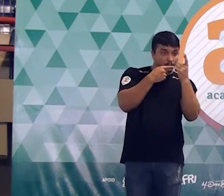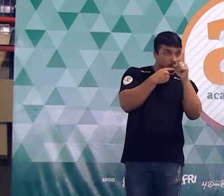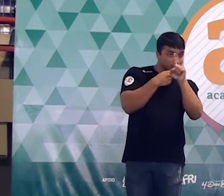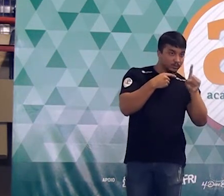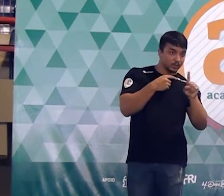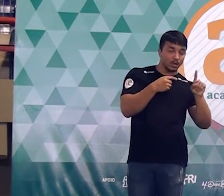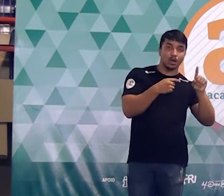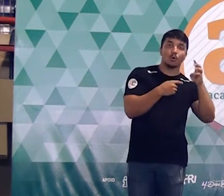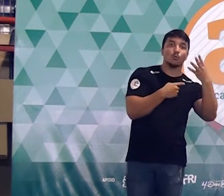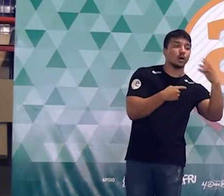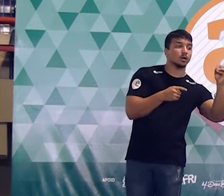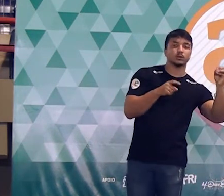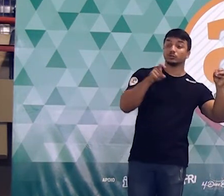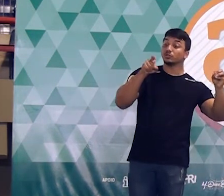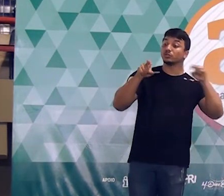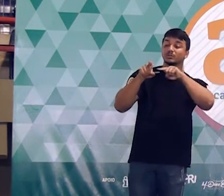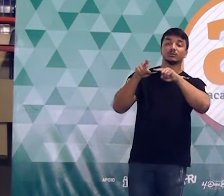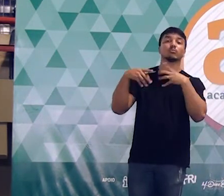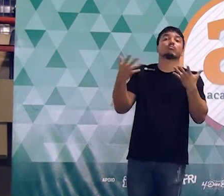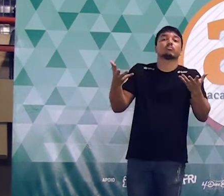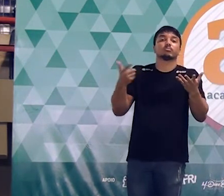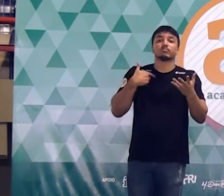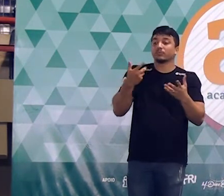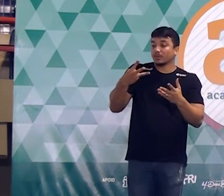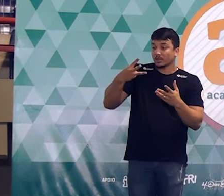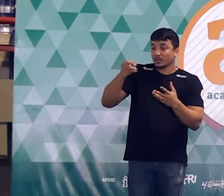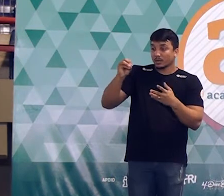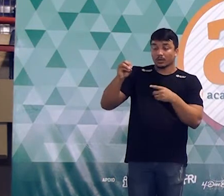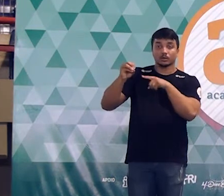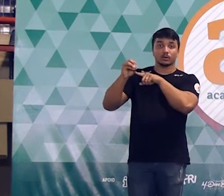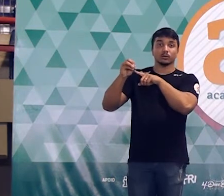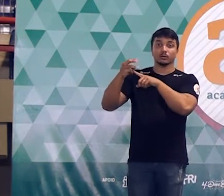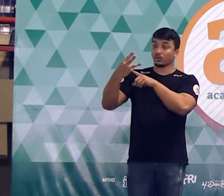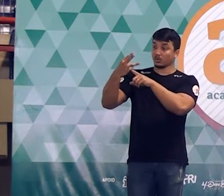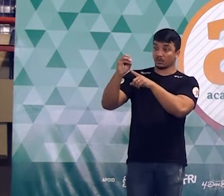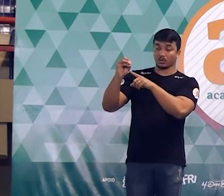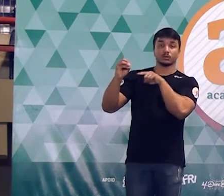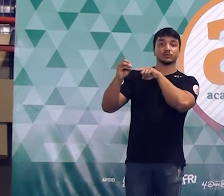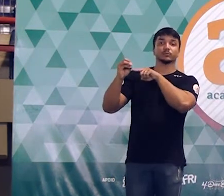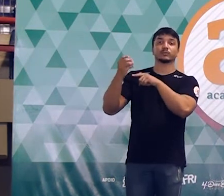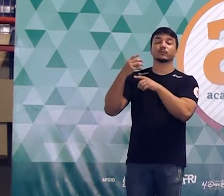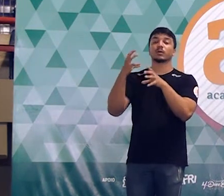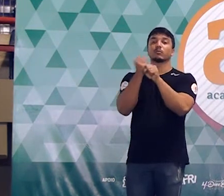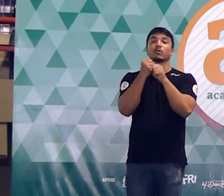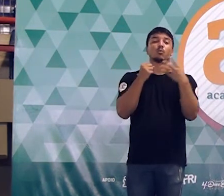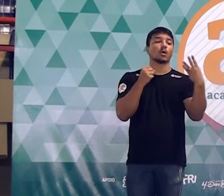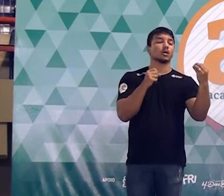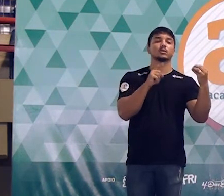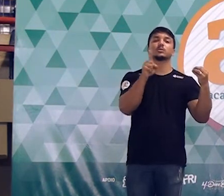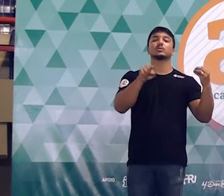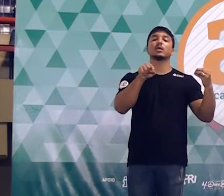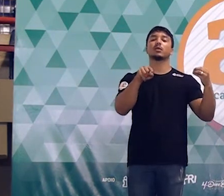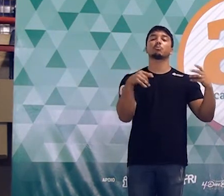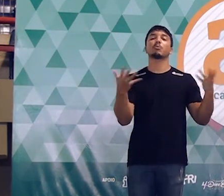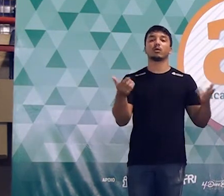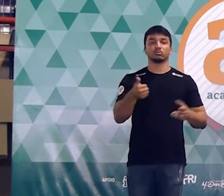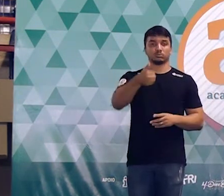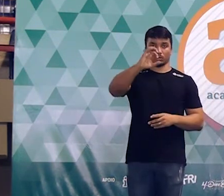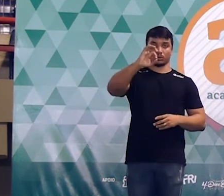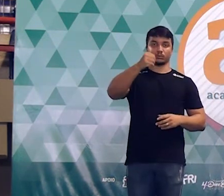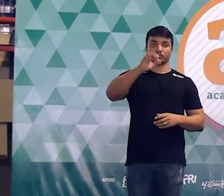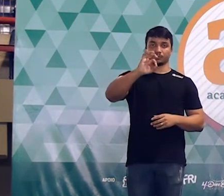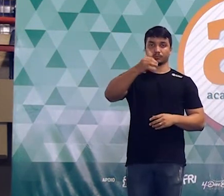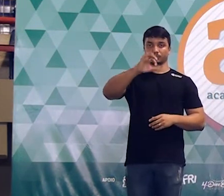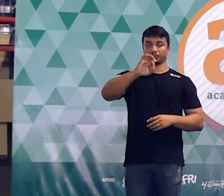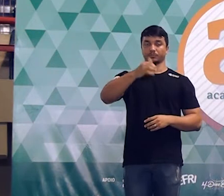40 mas quanto é que é o x? o x vale 30 se o x vale 30 e a soma dá 40 quanto é que tem que ser o z? o z tem que